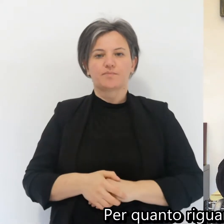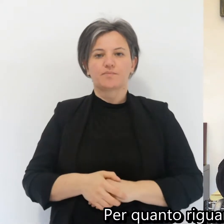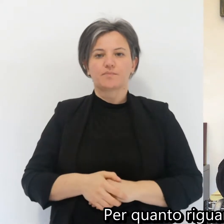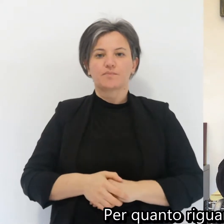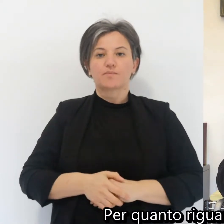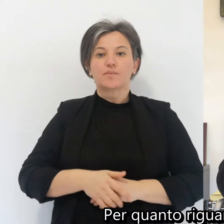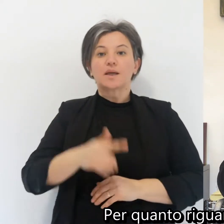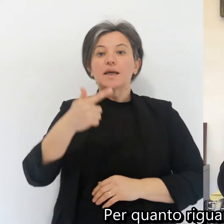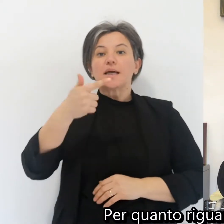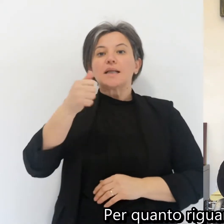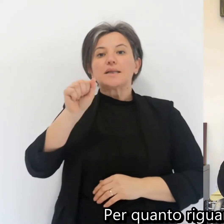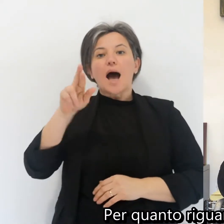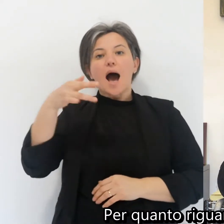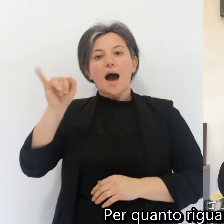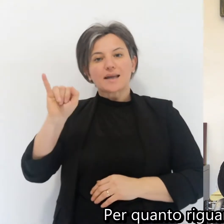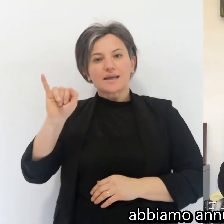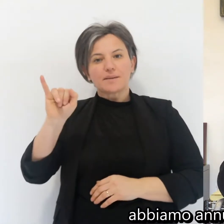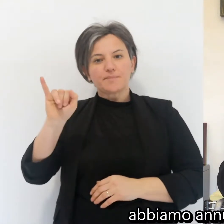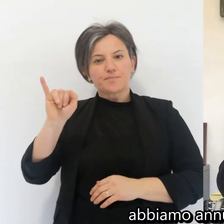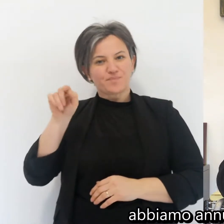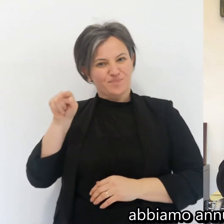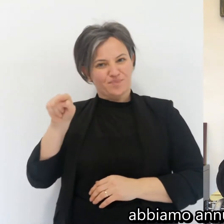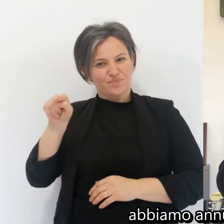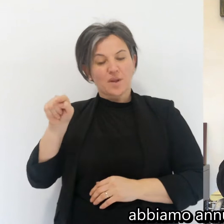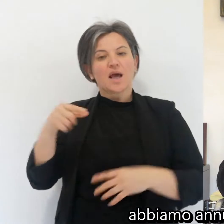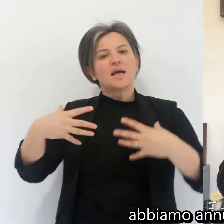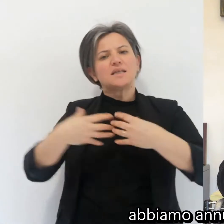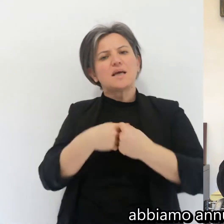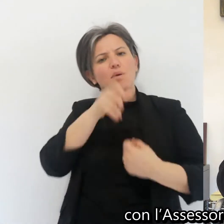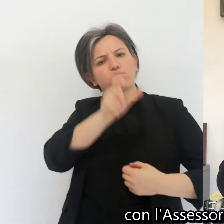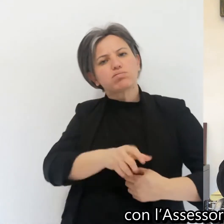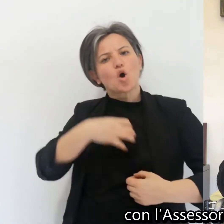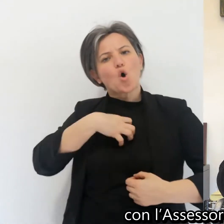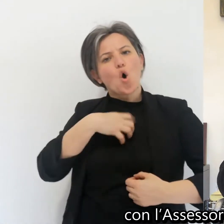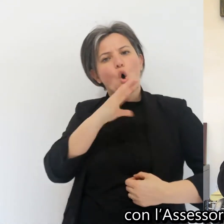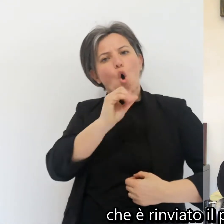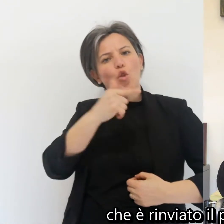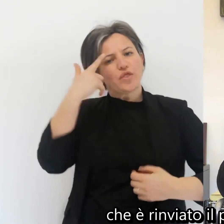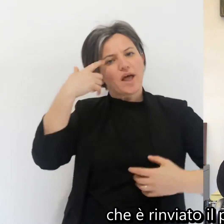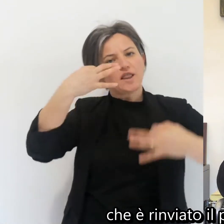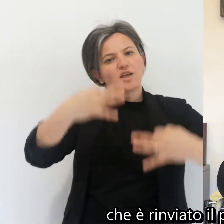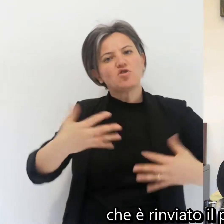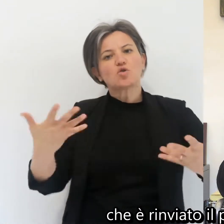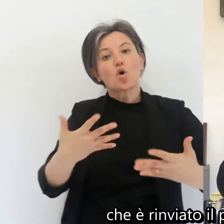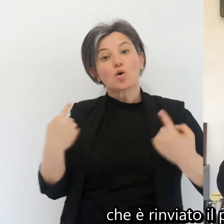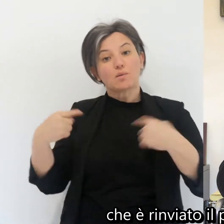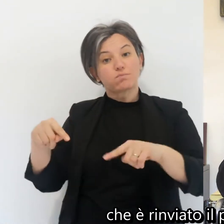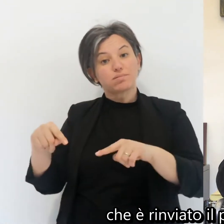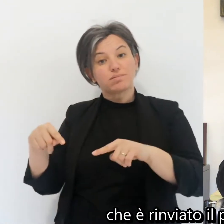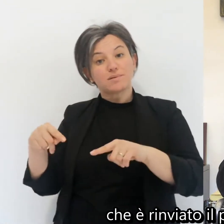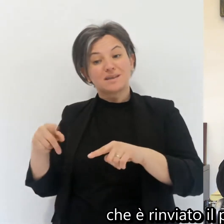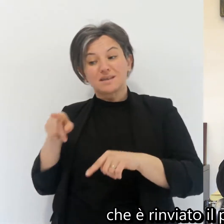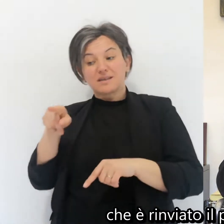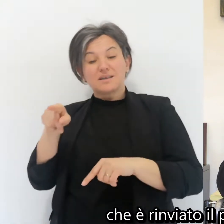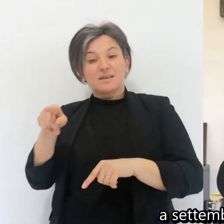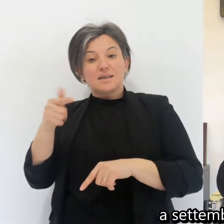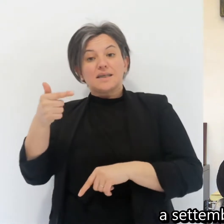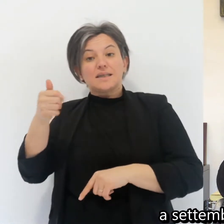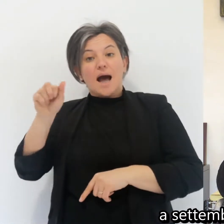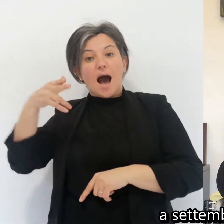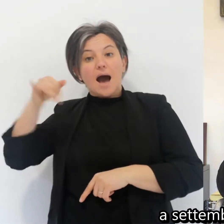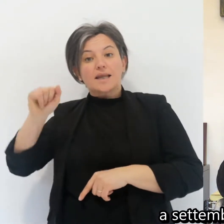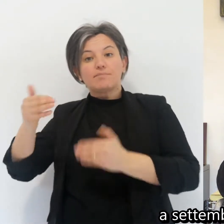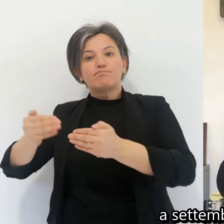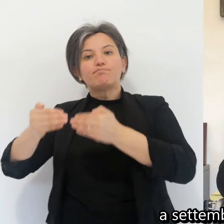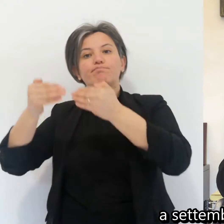Per quanto riguarda la Tari, abbiamo annunciato con l'assessore Conte che è rinviato il pagamento a